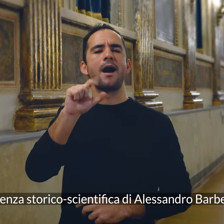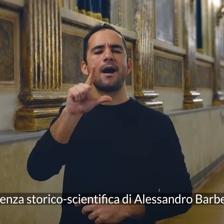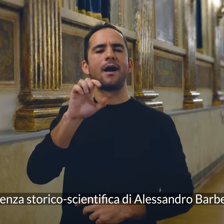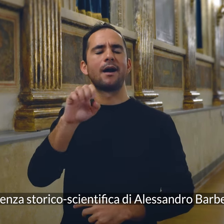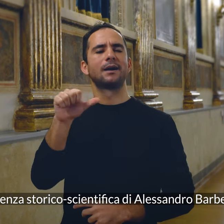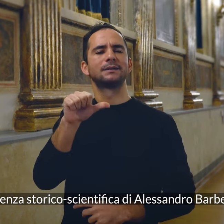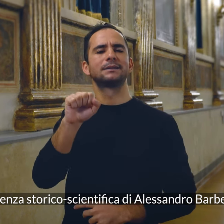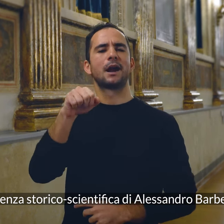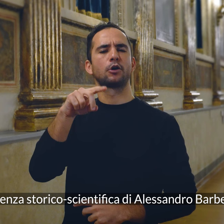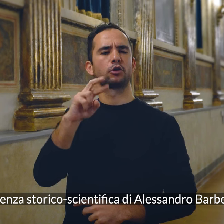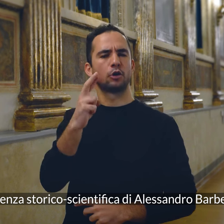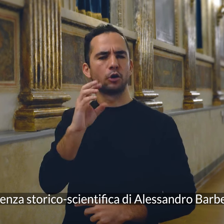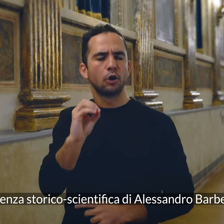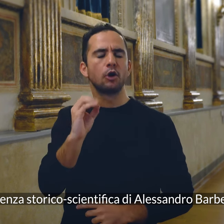Alessandro Barbero.